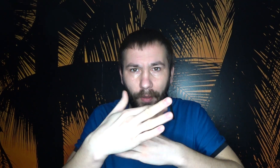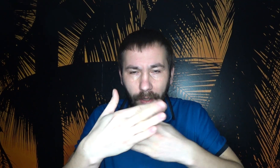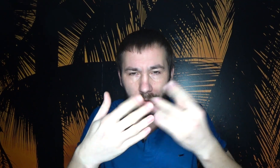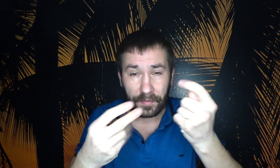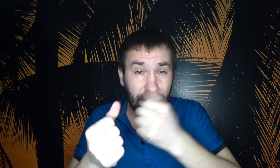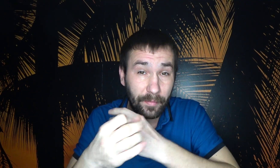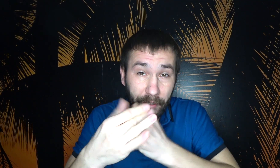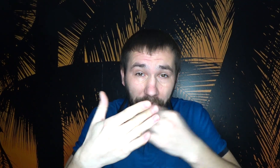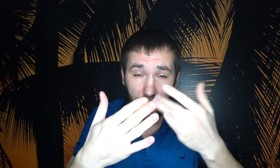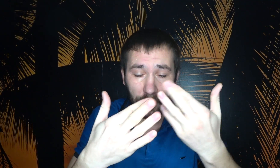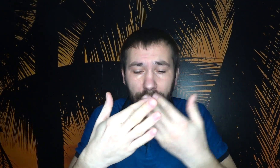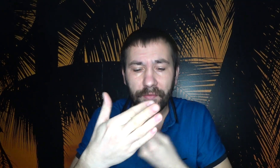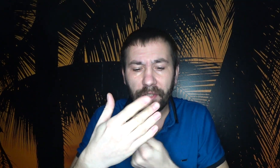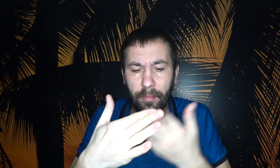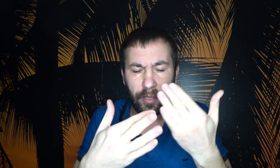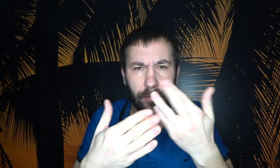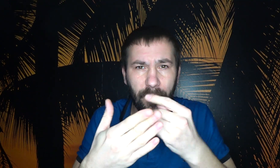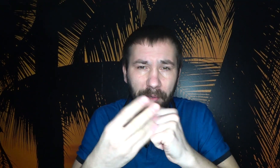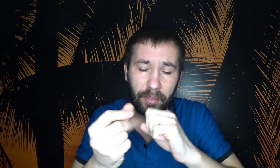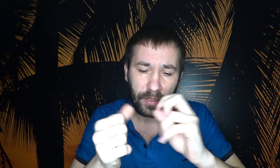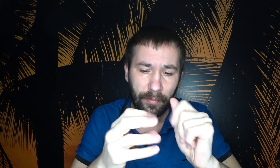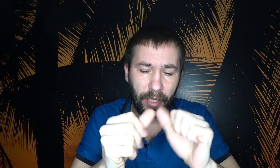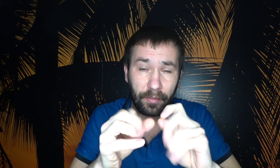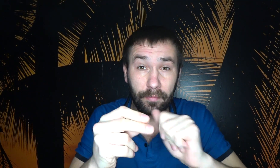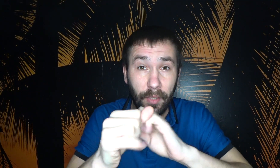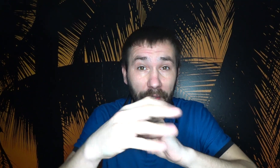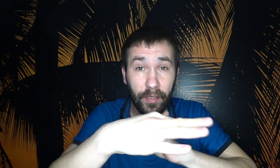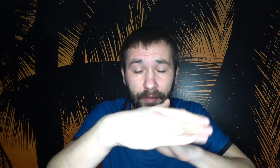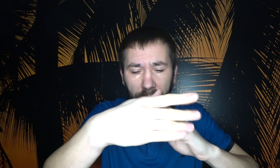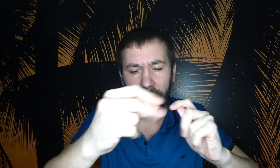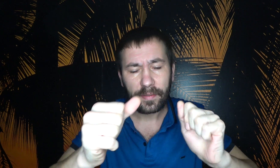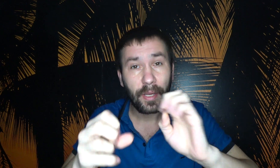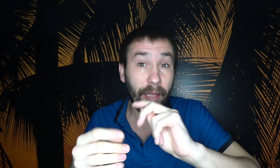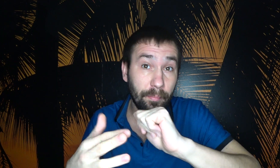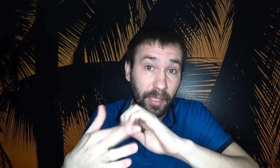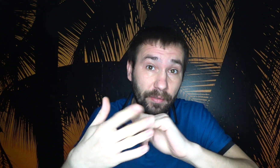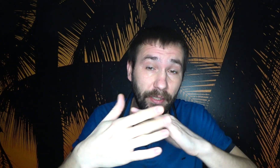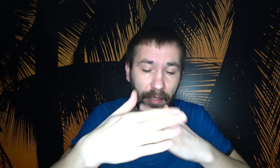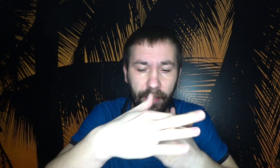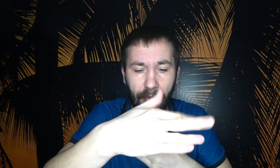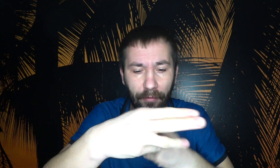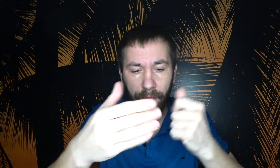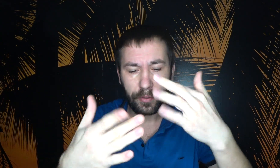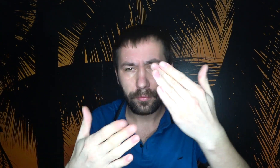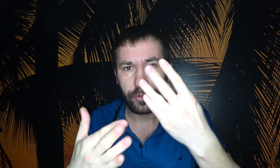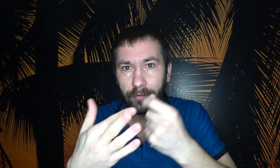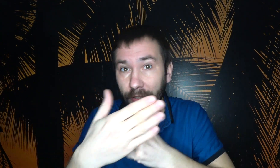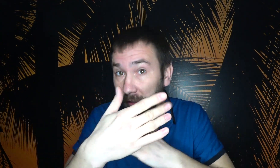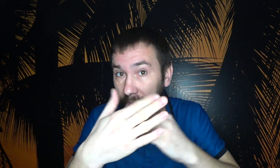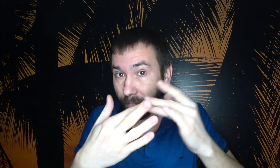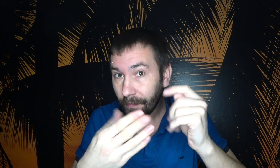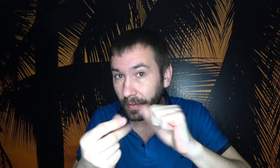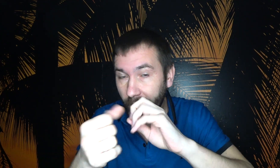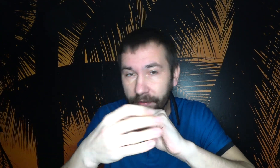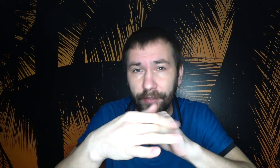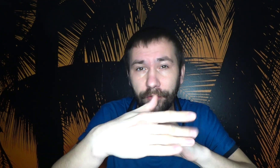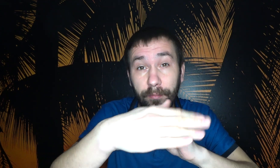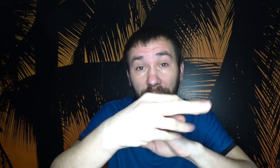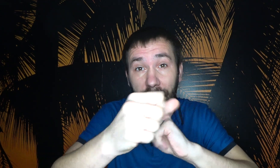Всем привет! Всем огромный привет, ребята! Это канал ASMR Первый, и я его ведущий Виктор. Для тех, кто первый